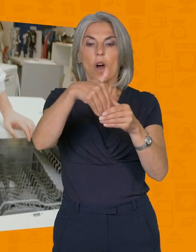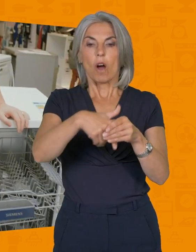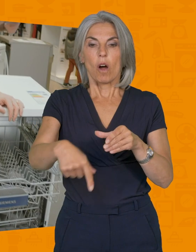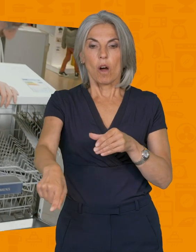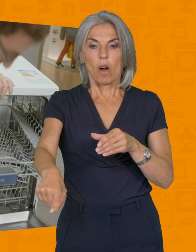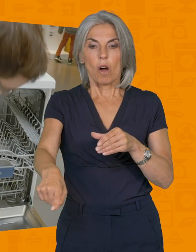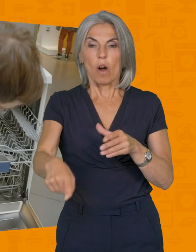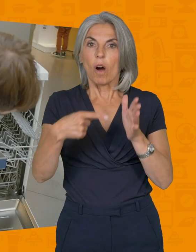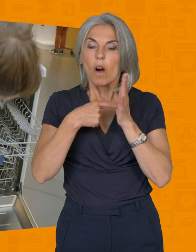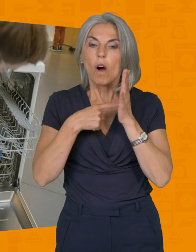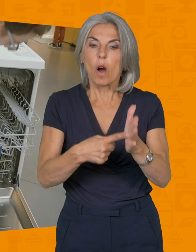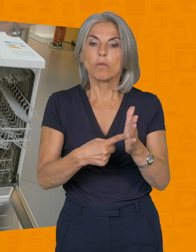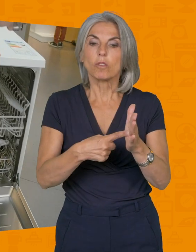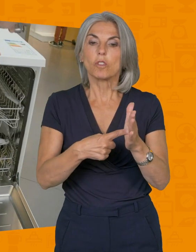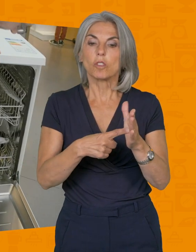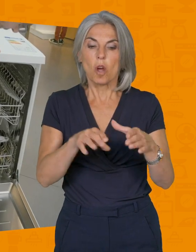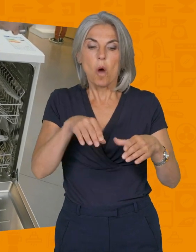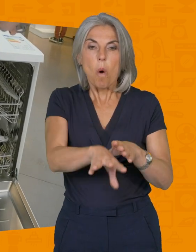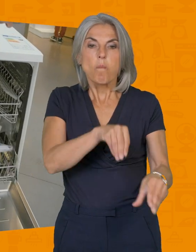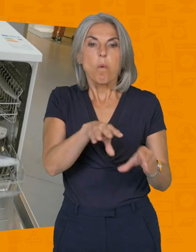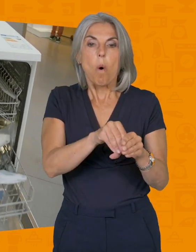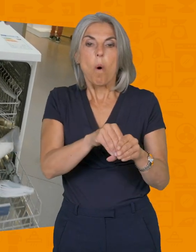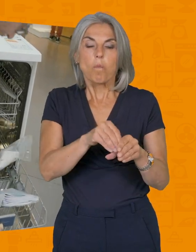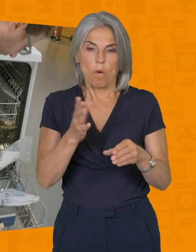-vaisselle, vous devrez réamorcer votre lave-vaisselle. Je vous montre.